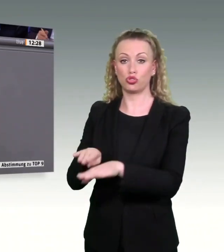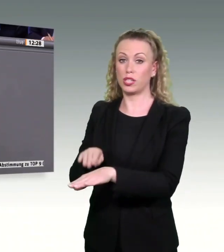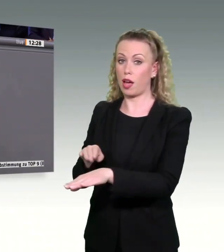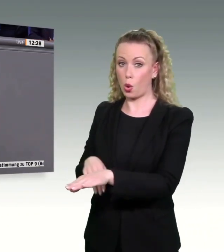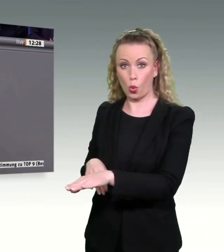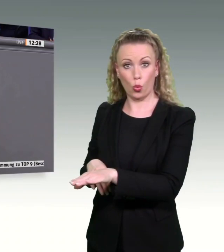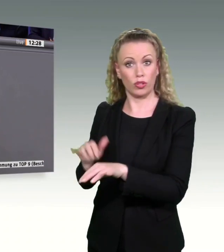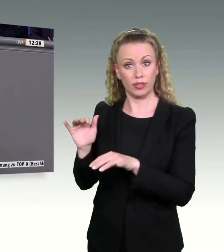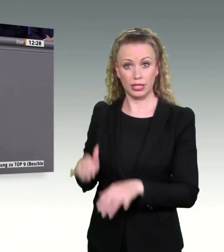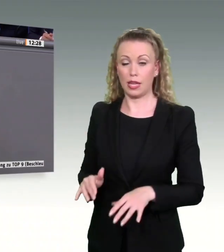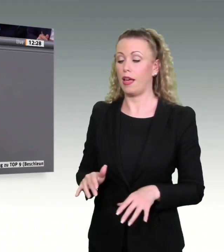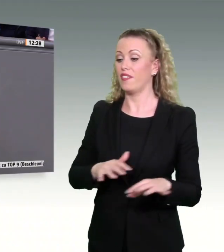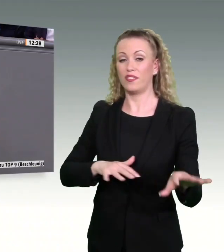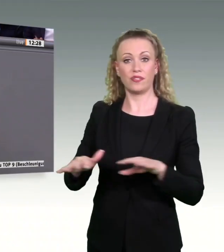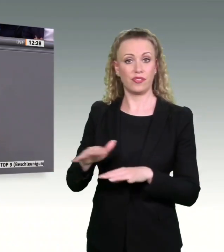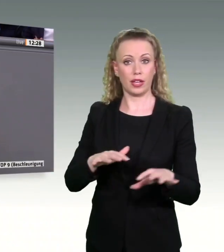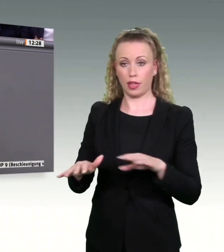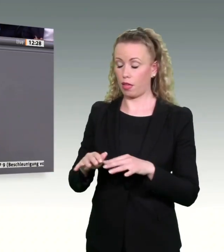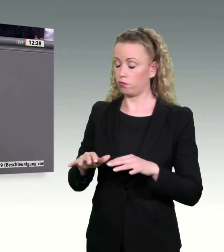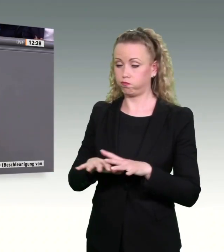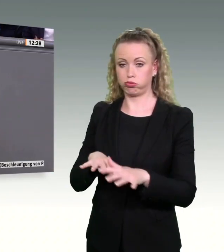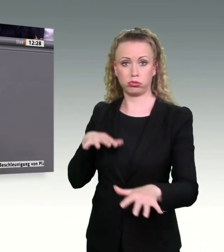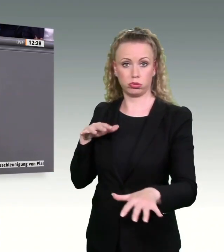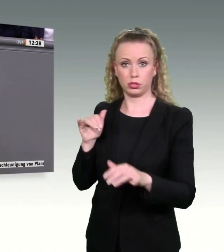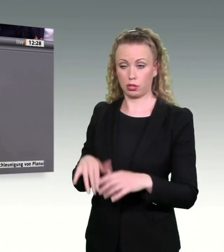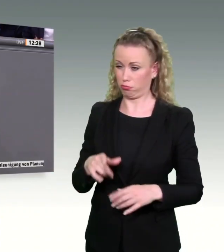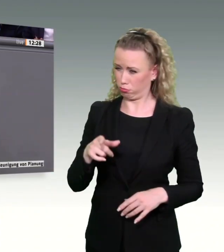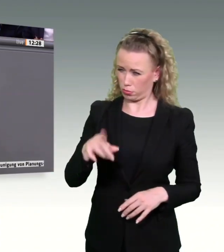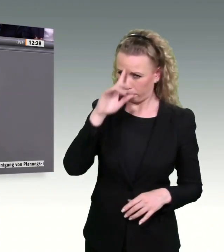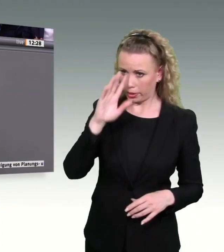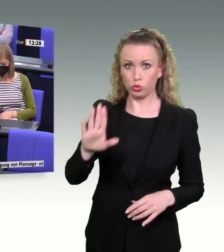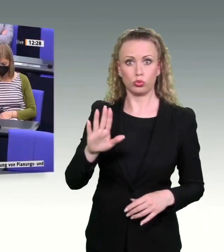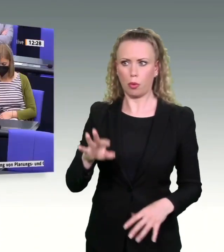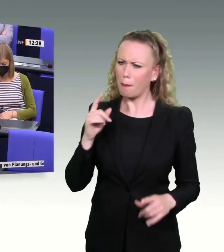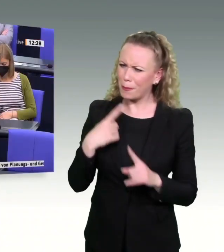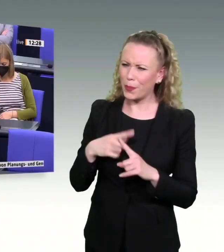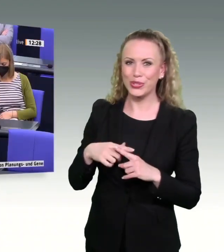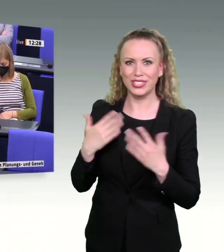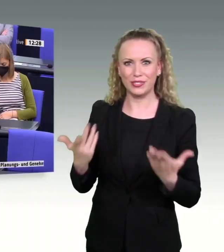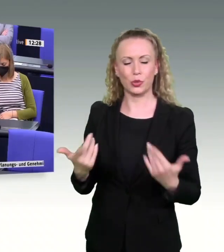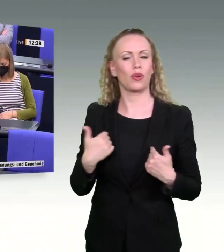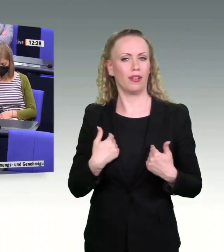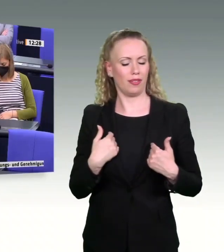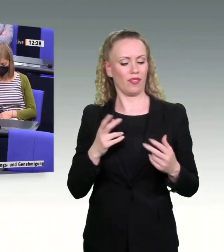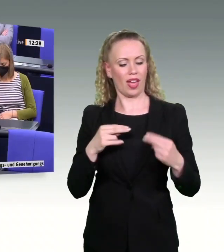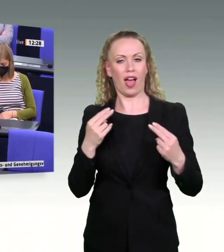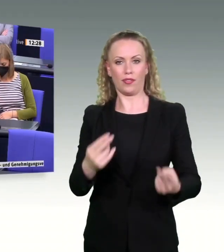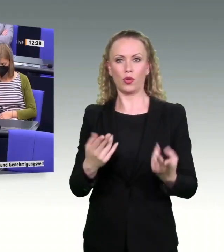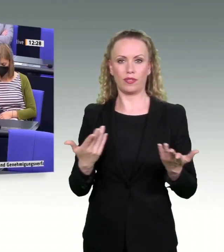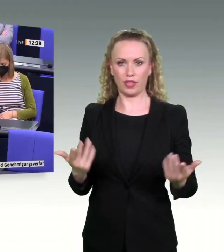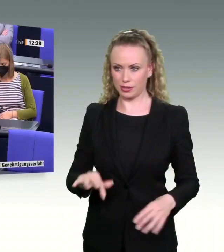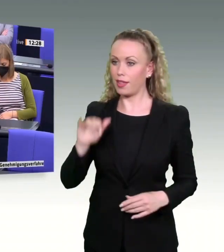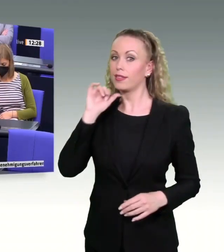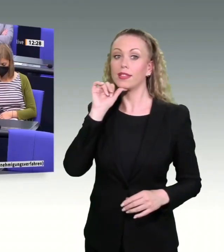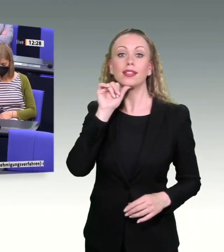gesamtes Verkehrsnetz überfordert. Und wollen Sie das wirklich gutheißen? Unsere Antwort lautet an dieser Stelle Nein. Wir brauchen